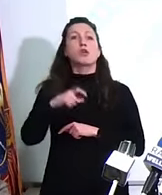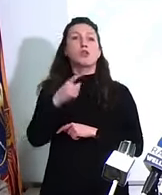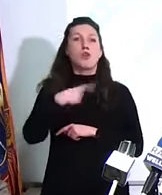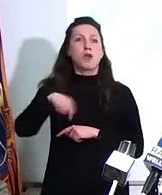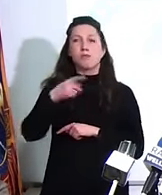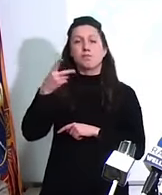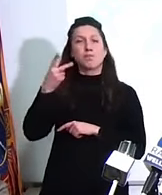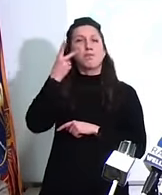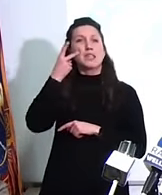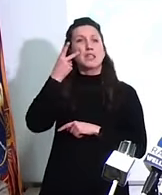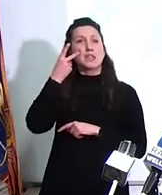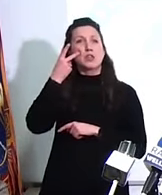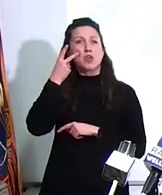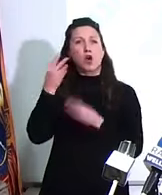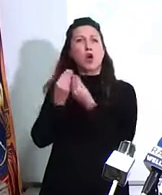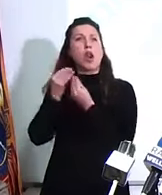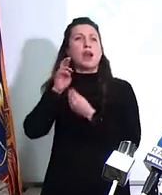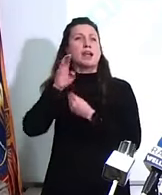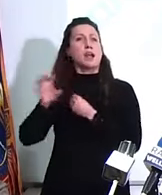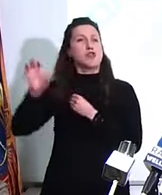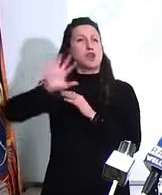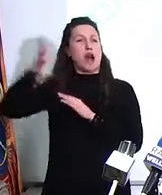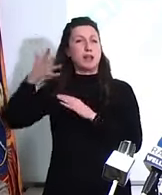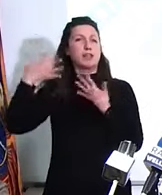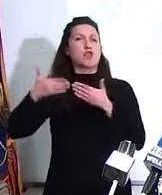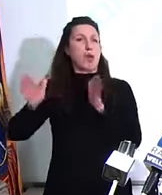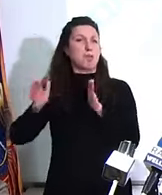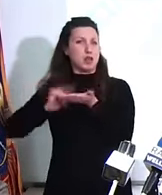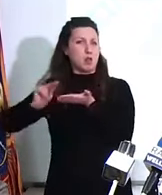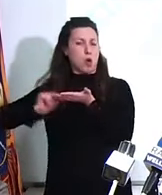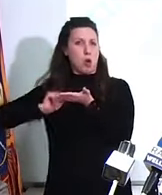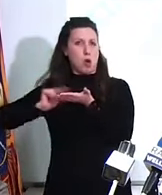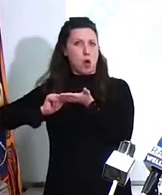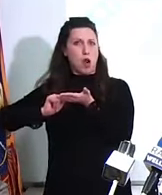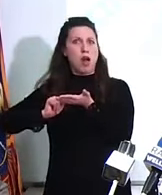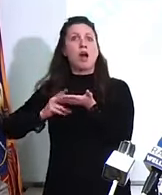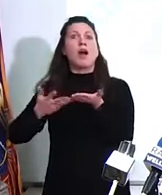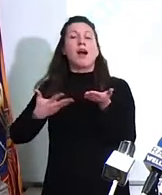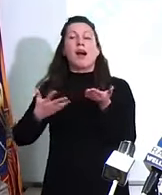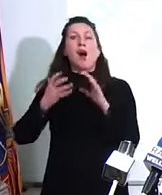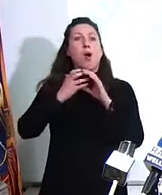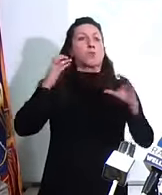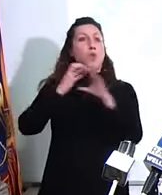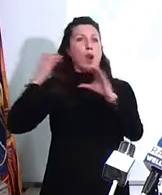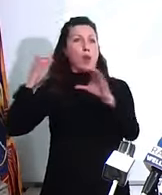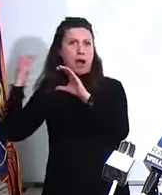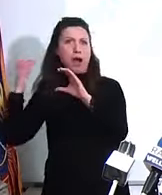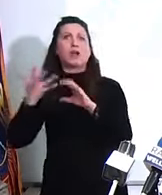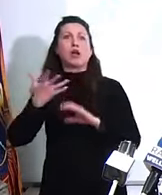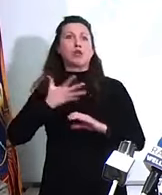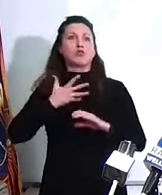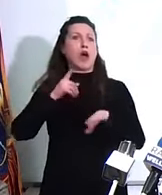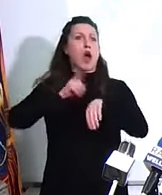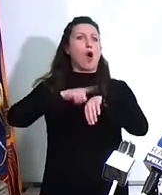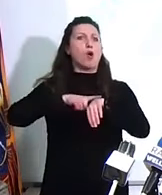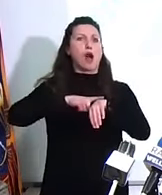Parte uno, poi arriva l'altro. Magari i ragazzi sono tutti tentati ad andare sulla prima corsa. E allora ci vuole uno steward, uno steward a terra, che dice